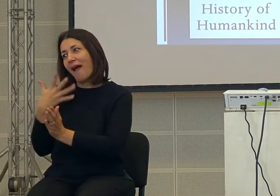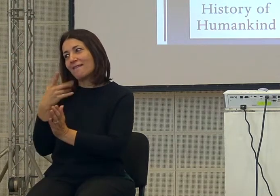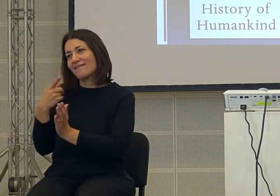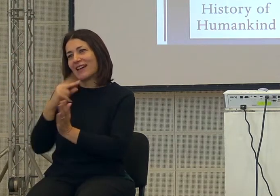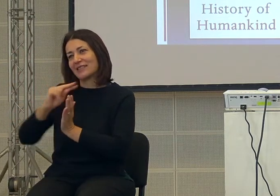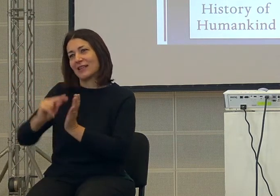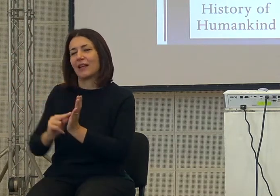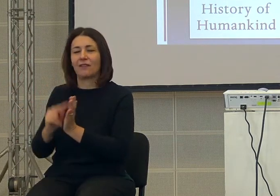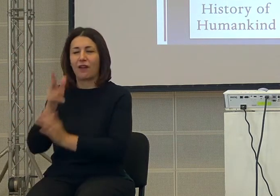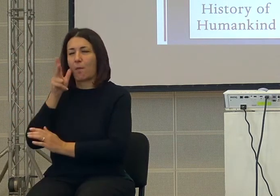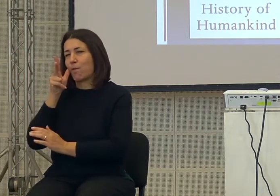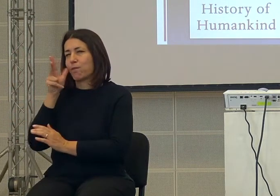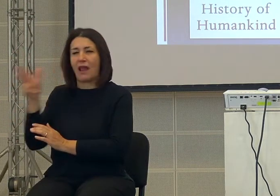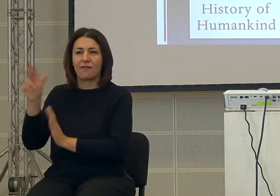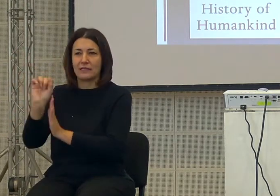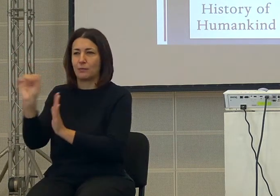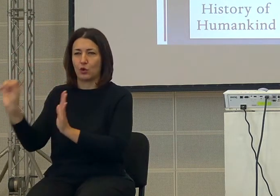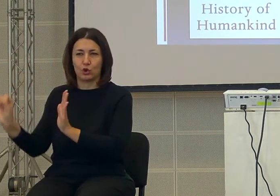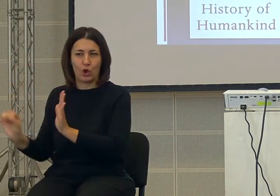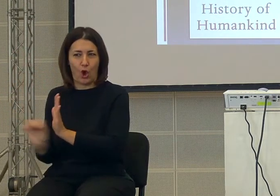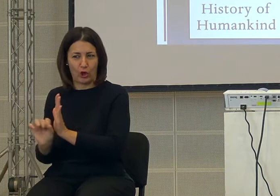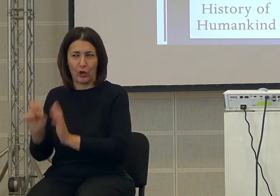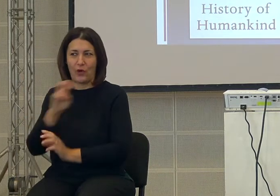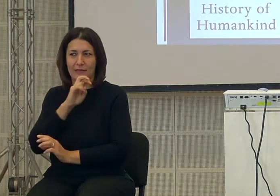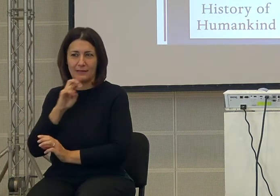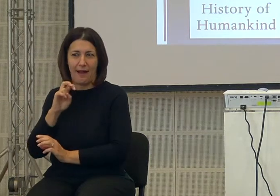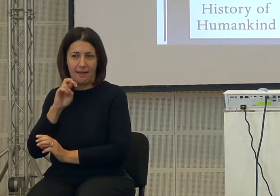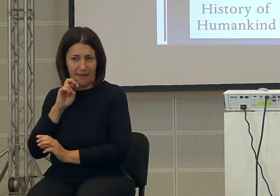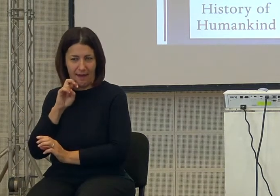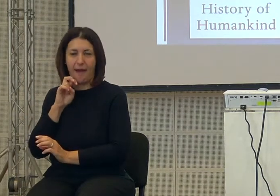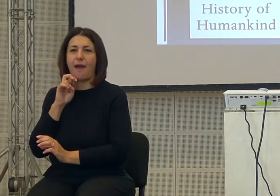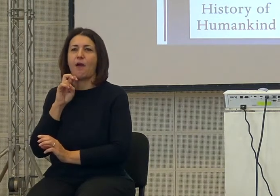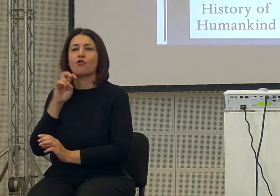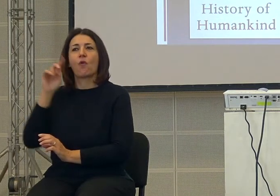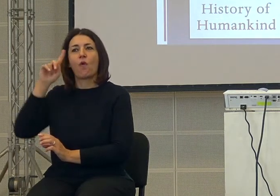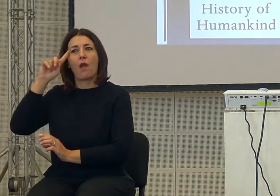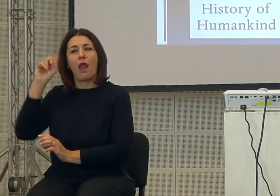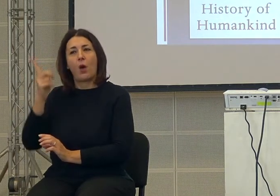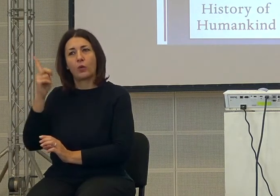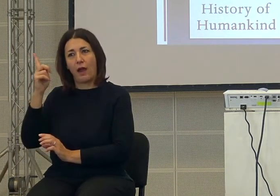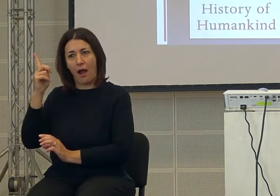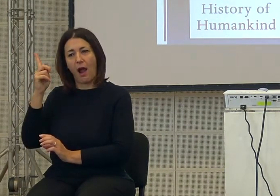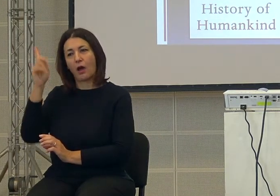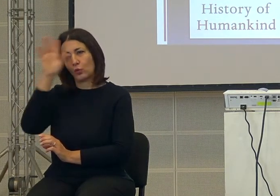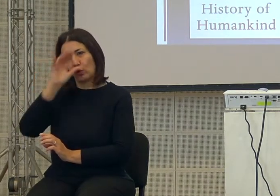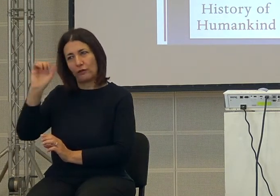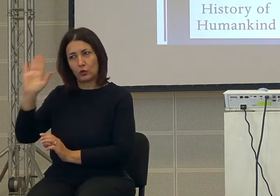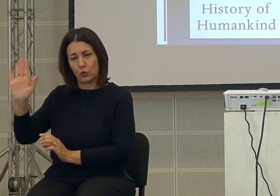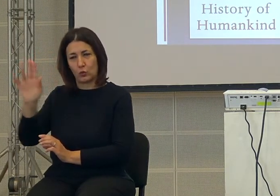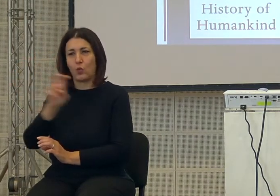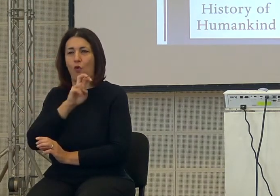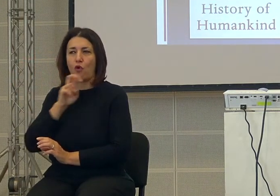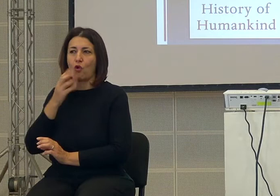bravissimo storico israeliano che è laureato all'università israeliana, a